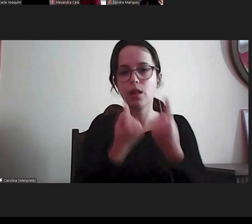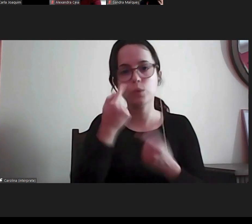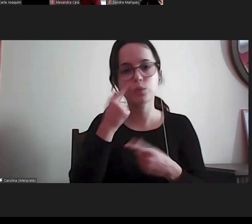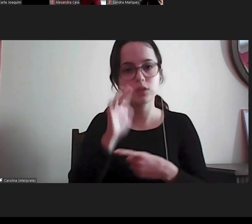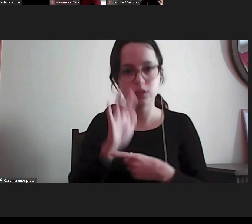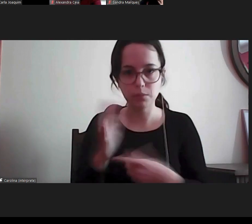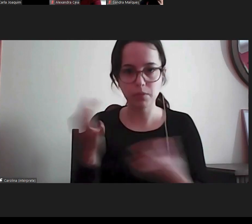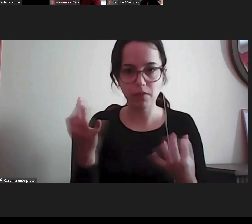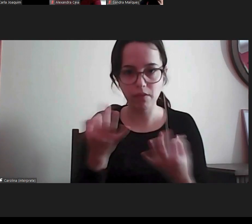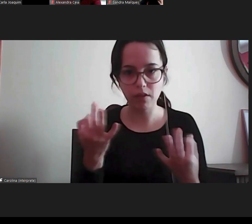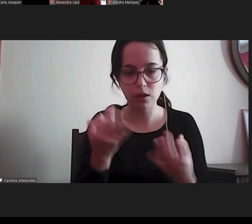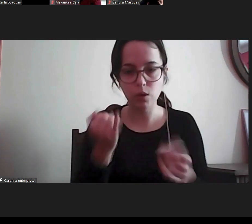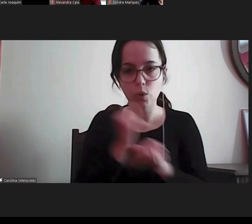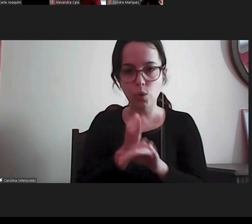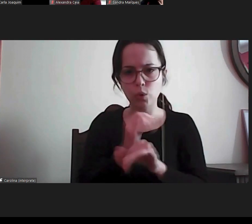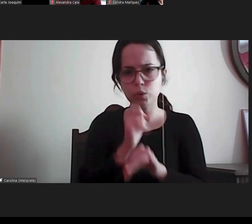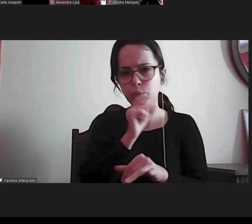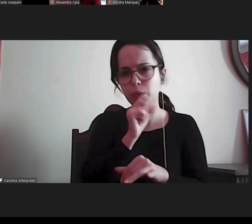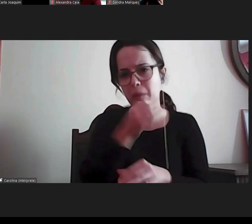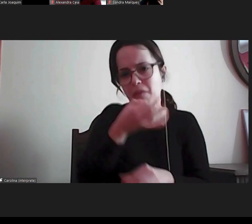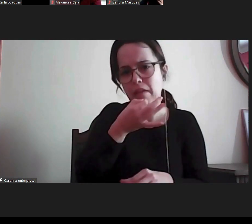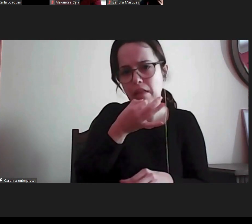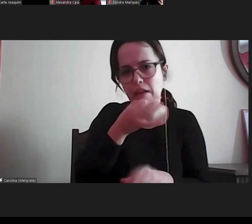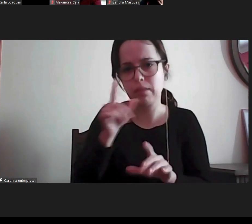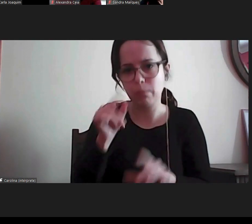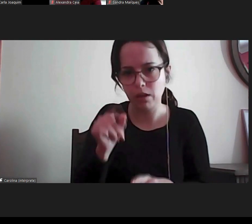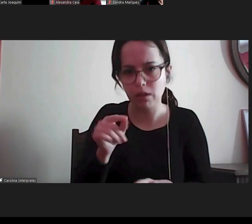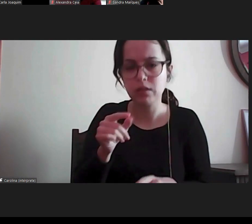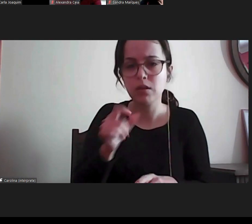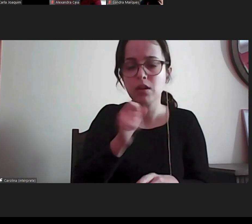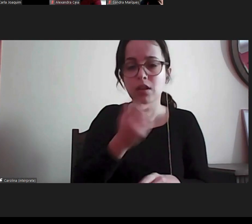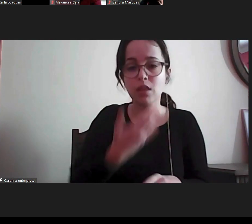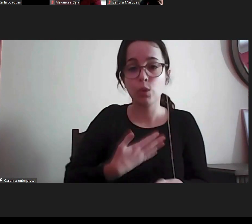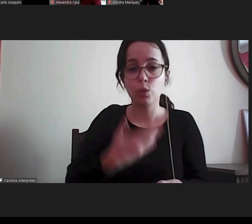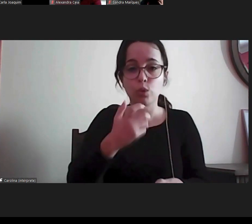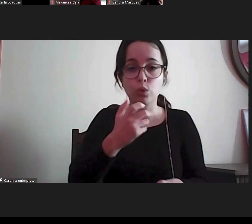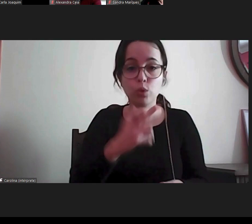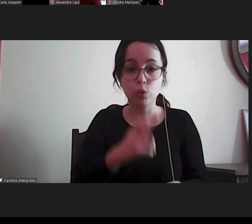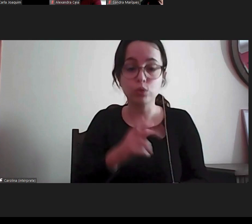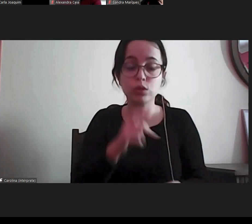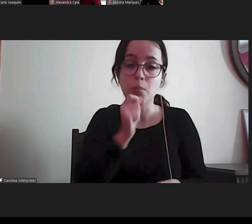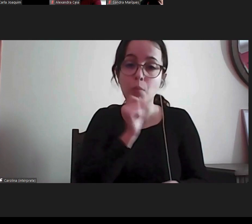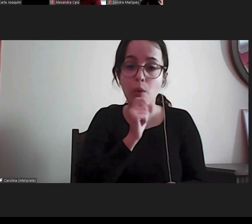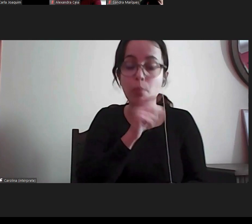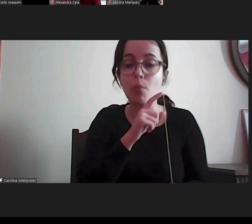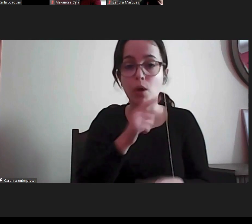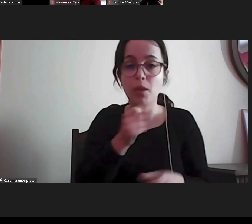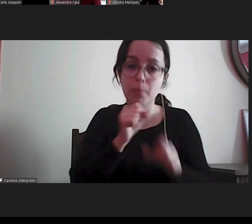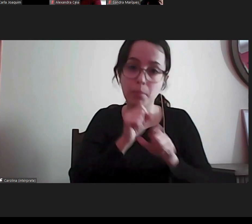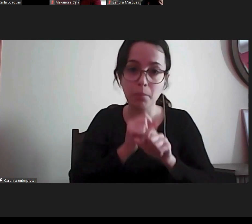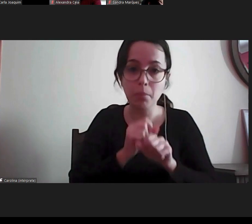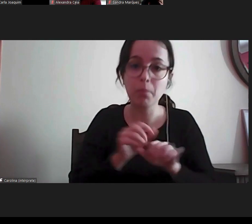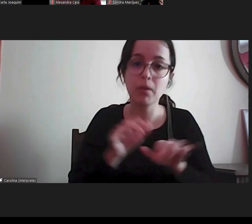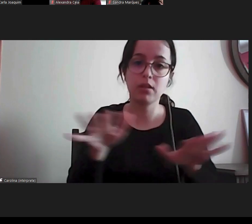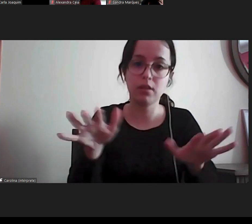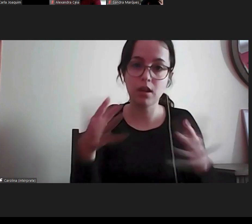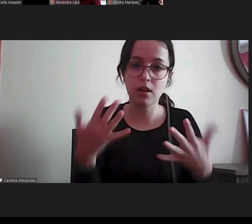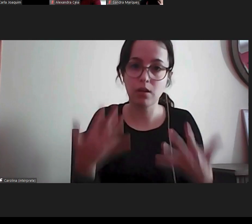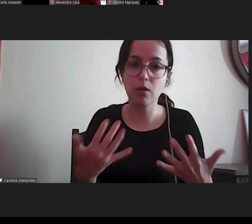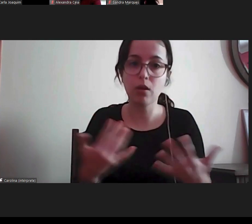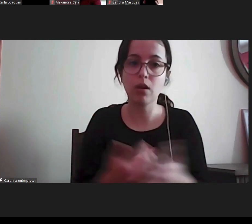muitos outros podíamos trazer se calhar os senhores doutores têm outros exemplos que possam partilhar da